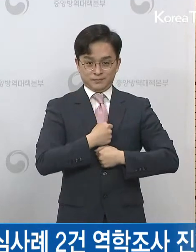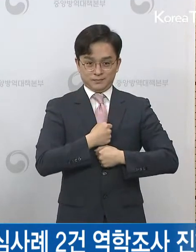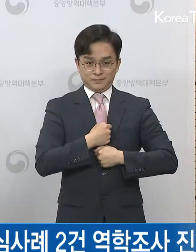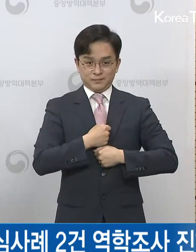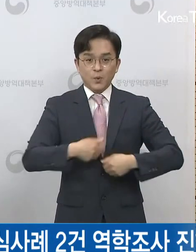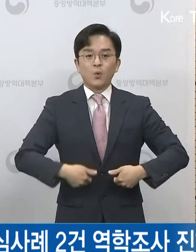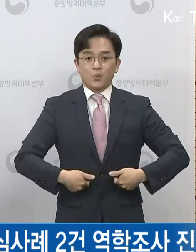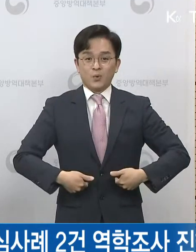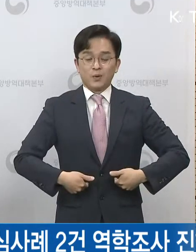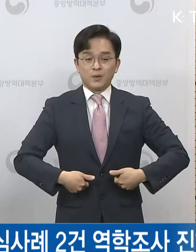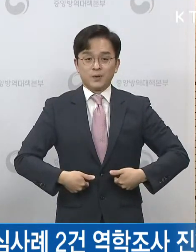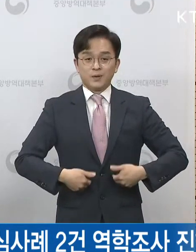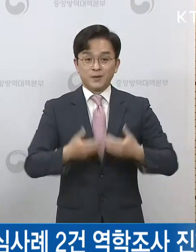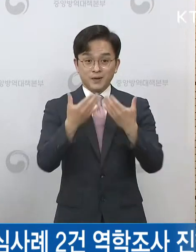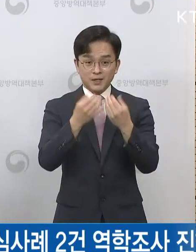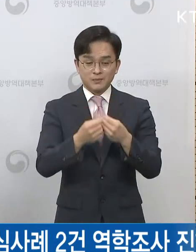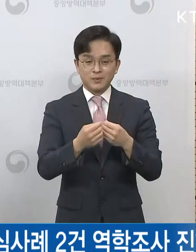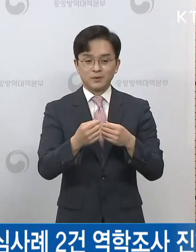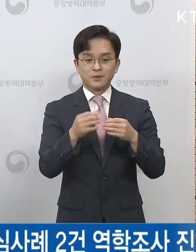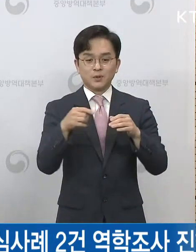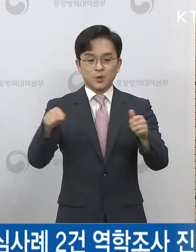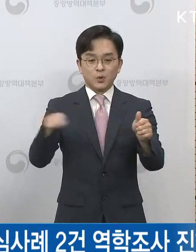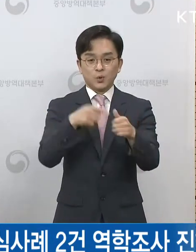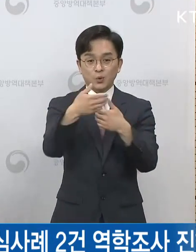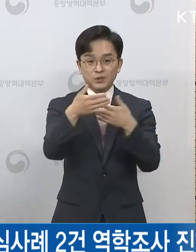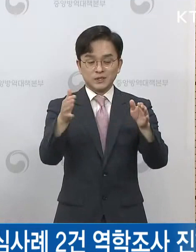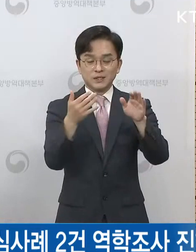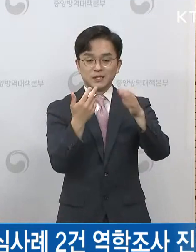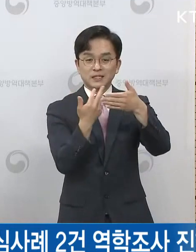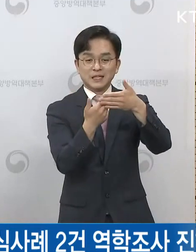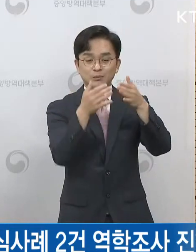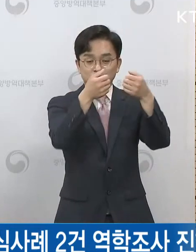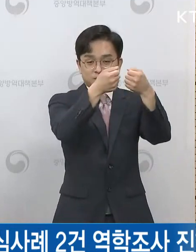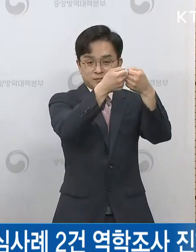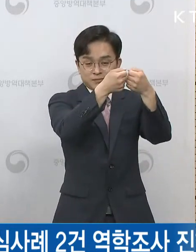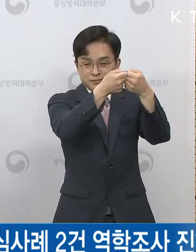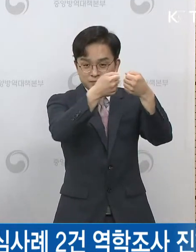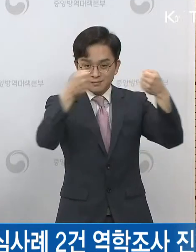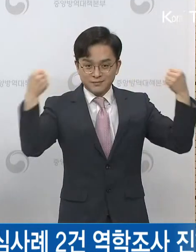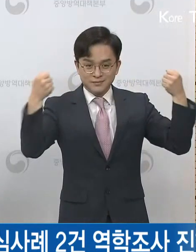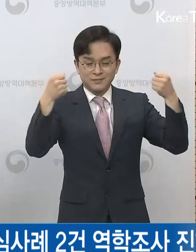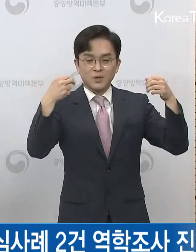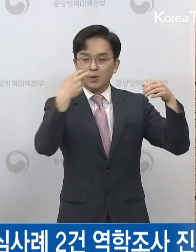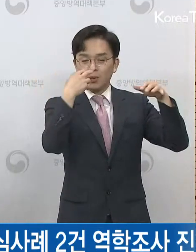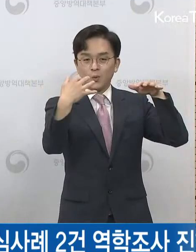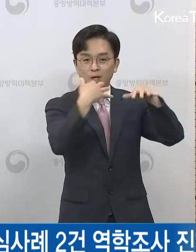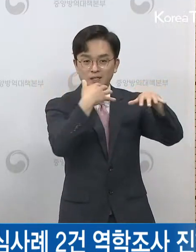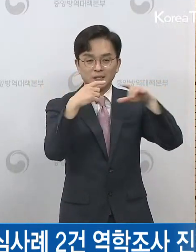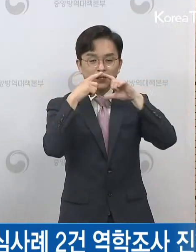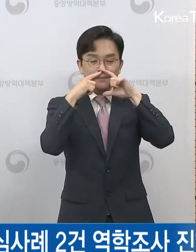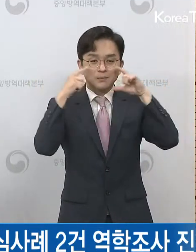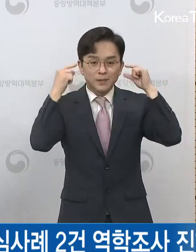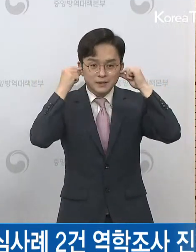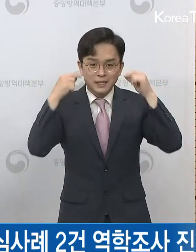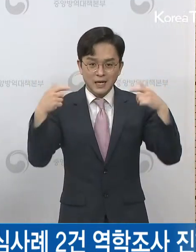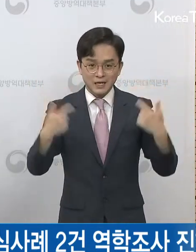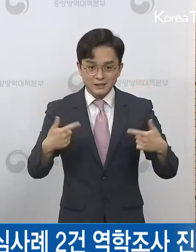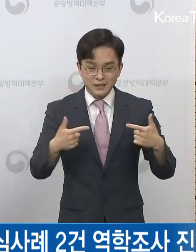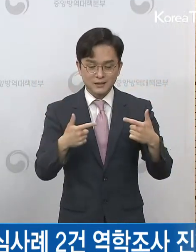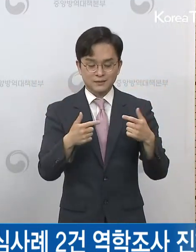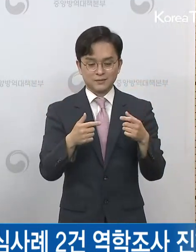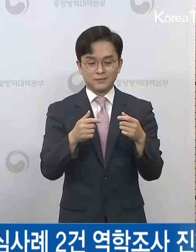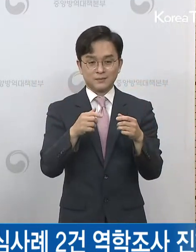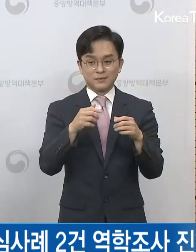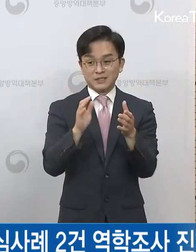교실 창문 열어서 환기하기, 학생 간의 일정한 거리 유지하기, 마스크 상시 착용하기, 손